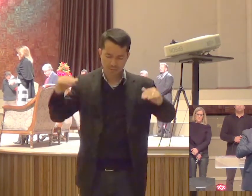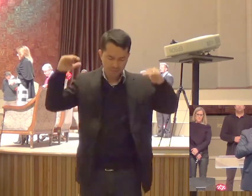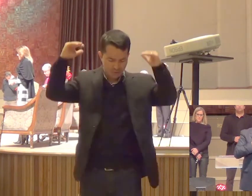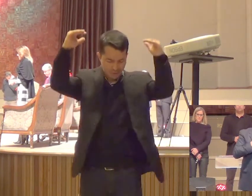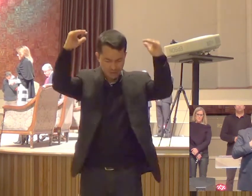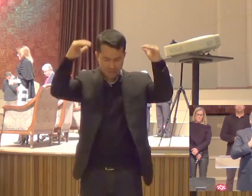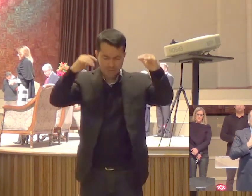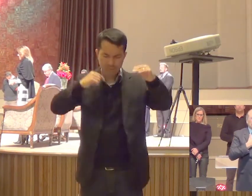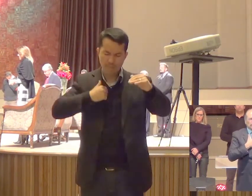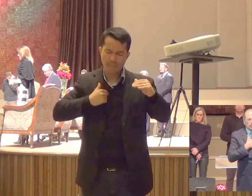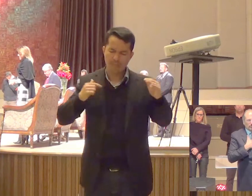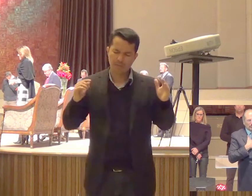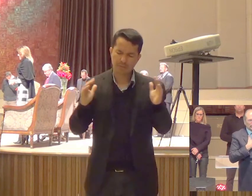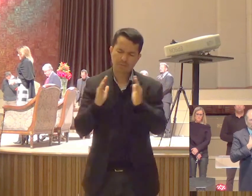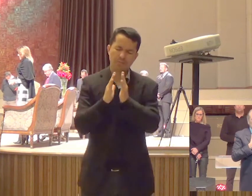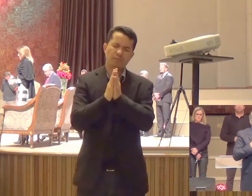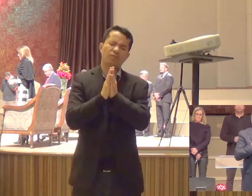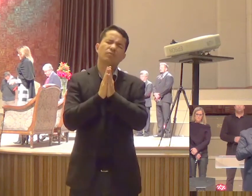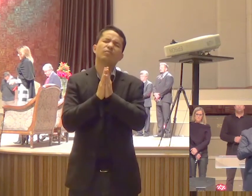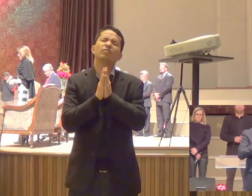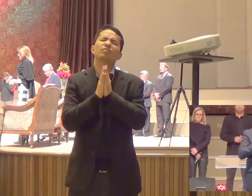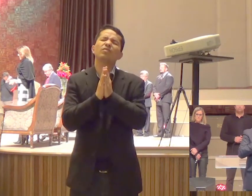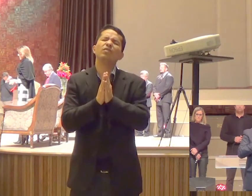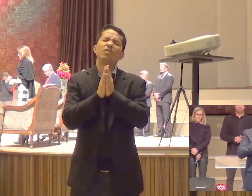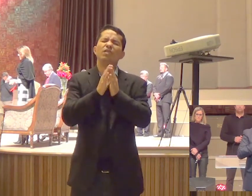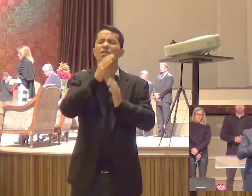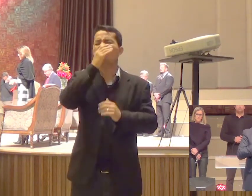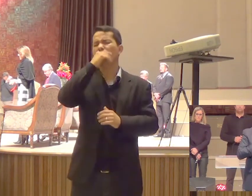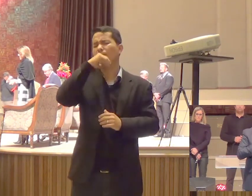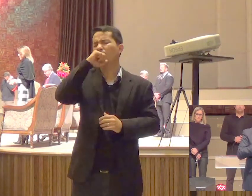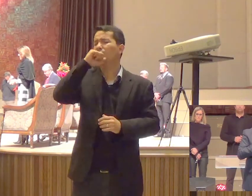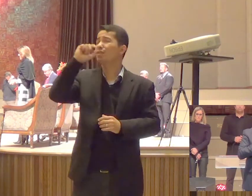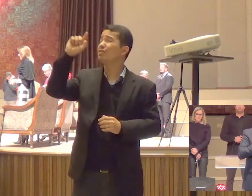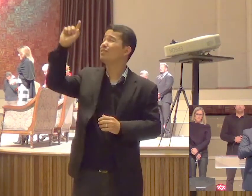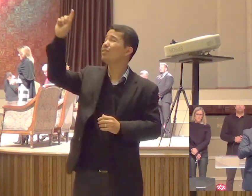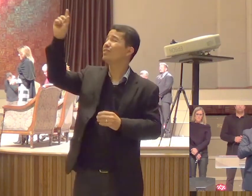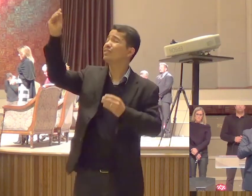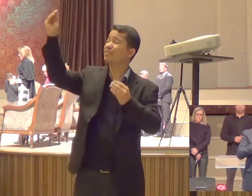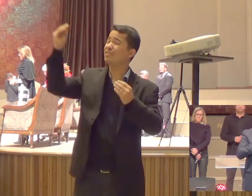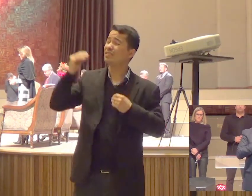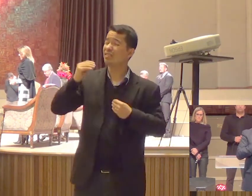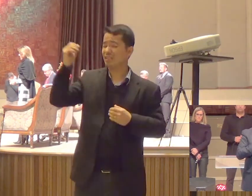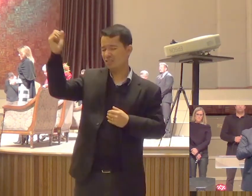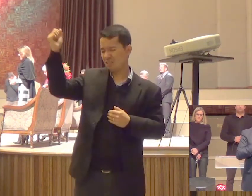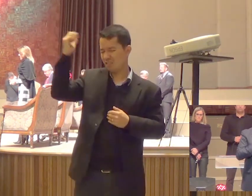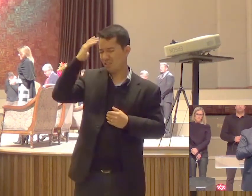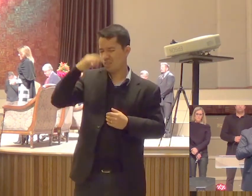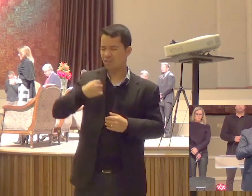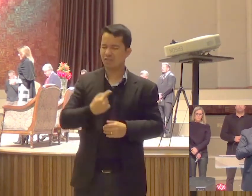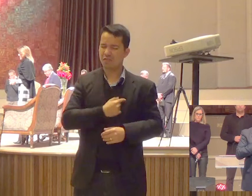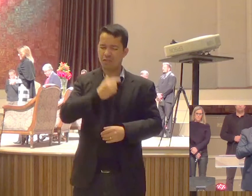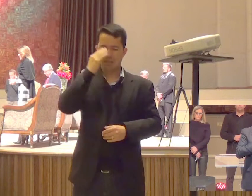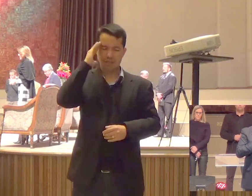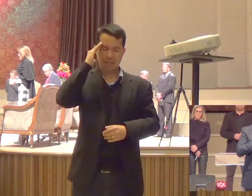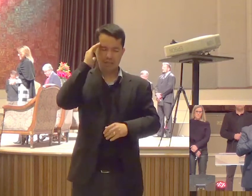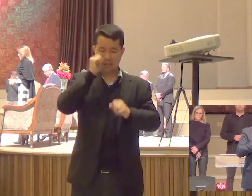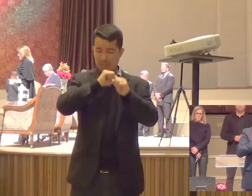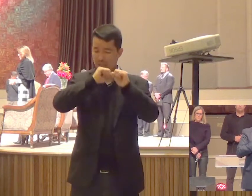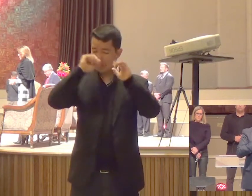Para que o Senhor Nos dê Graça Para entendermos Ó Pai Amado Que Todos nós